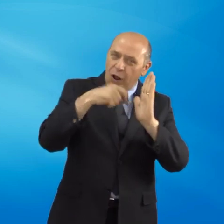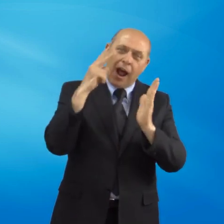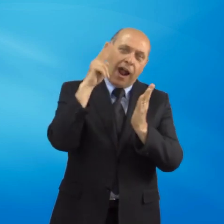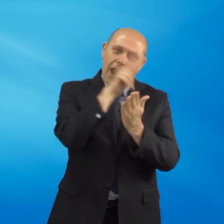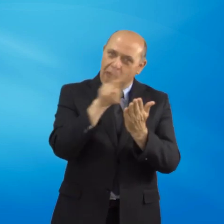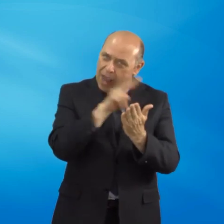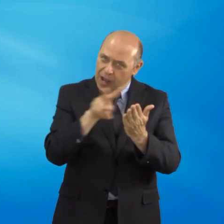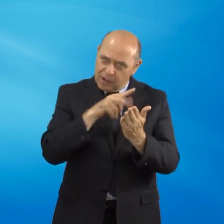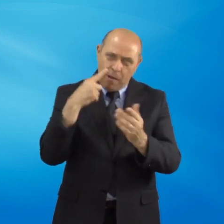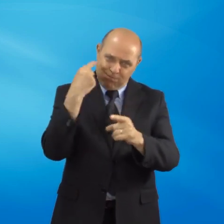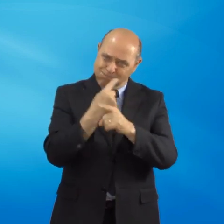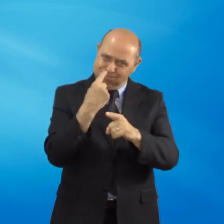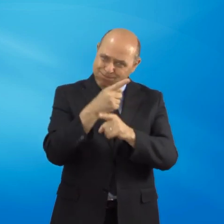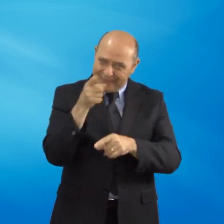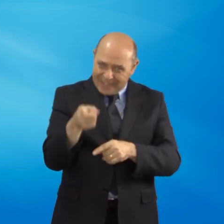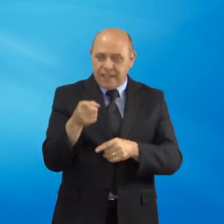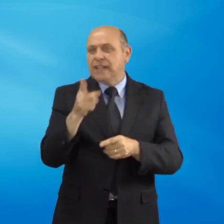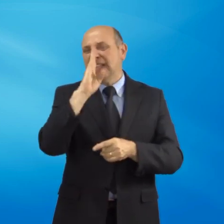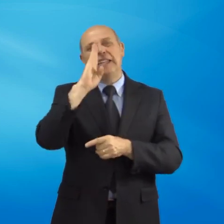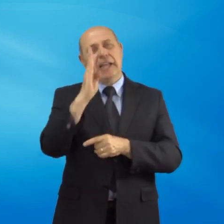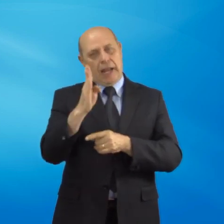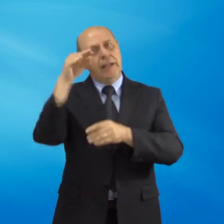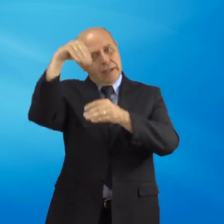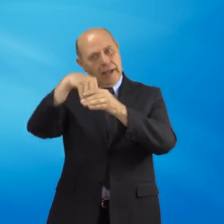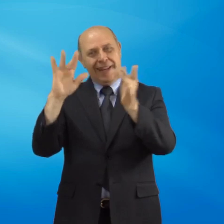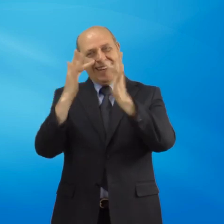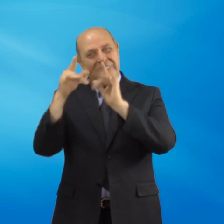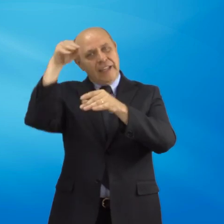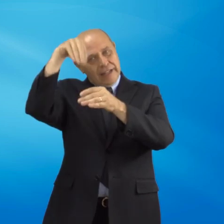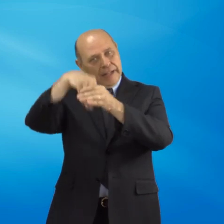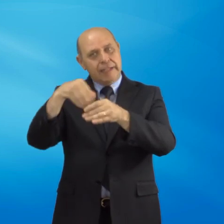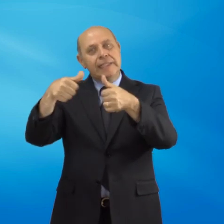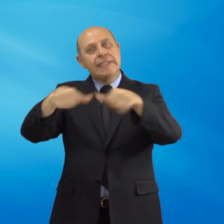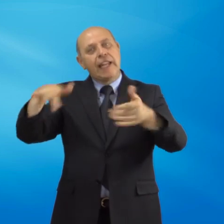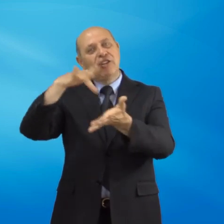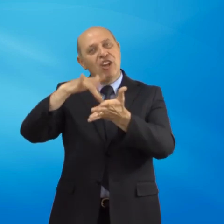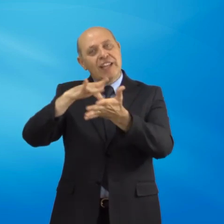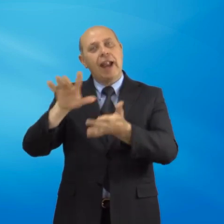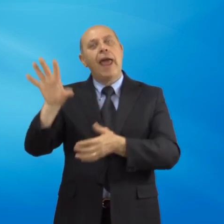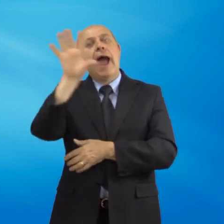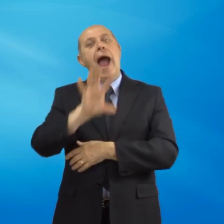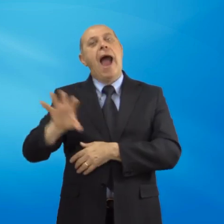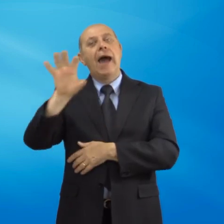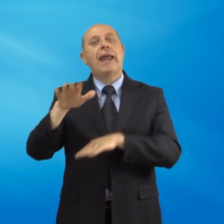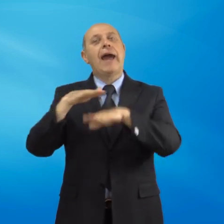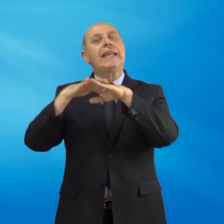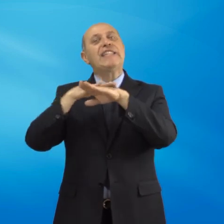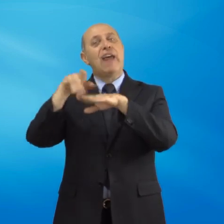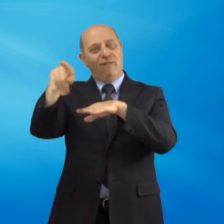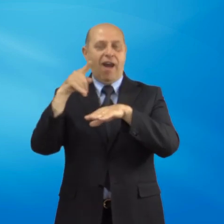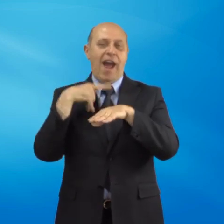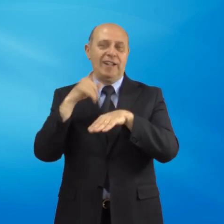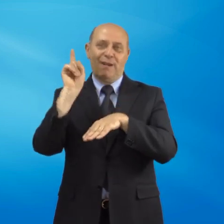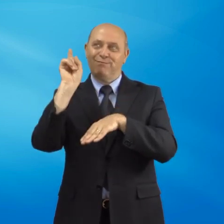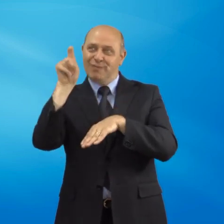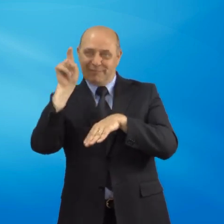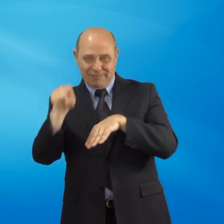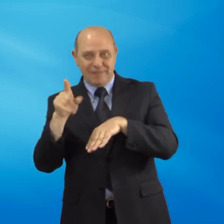direttamente nell'area riservata della sede centrale del sito www